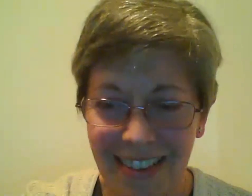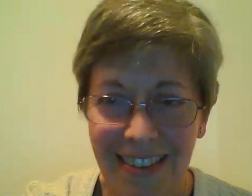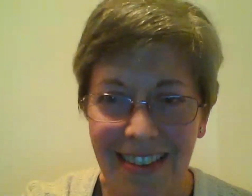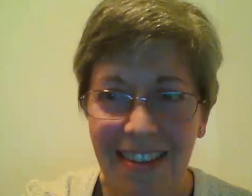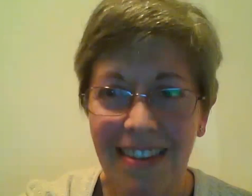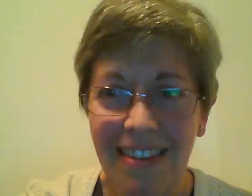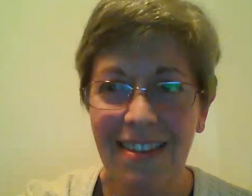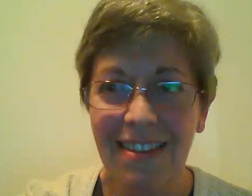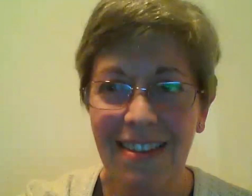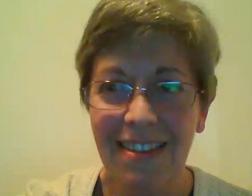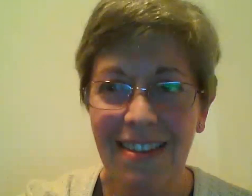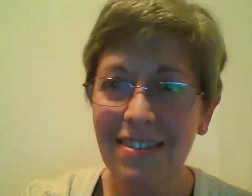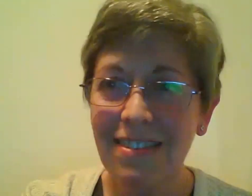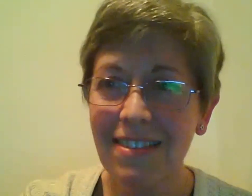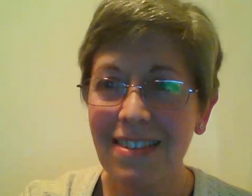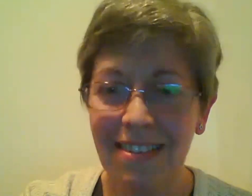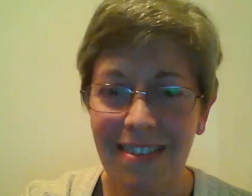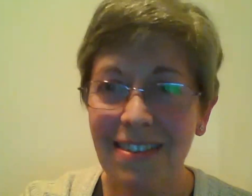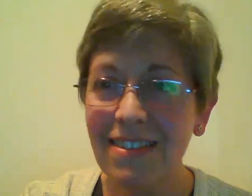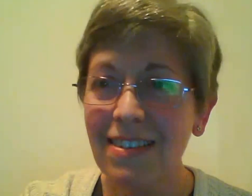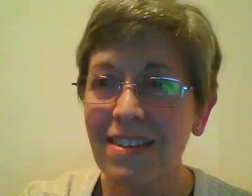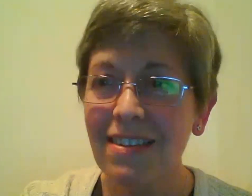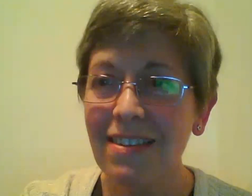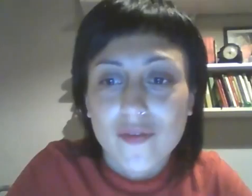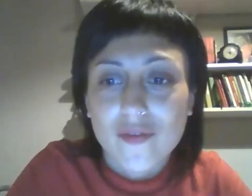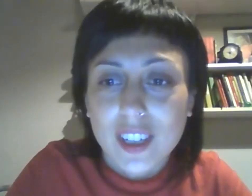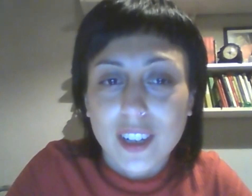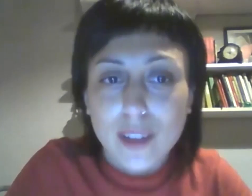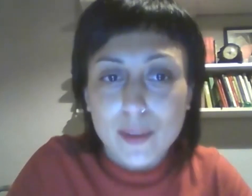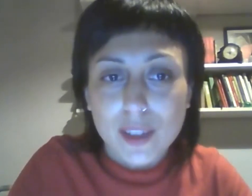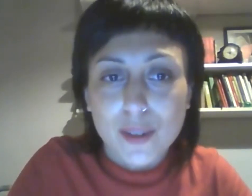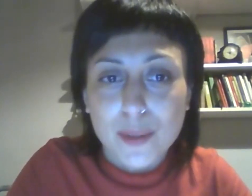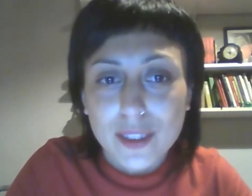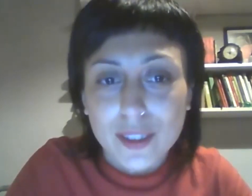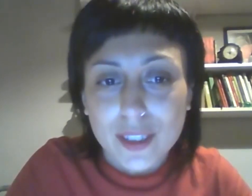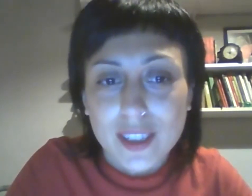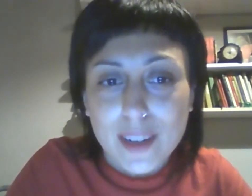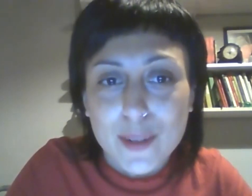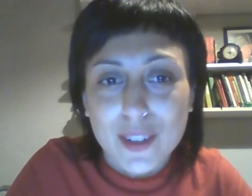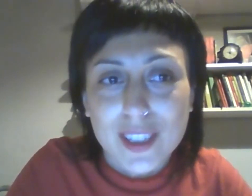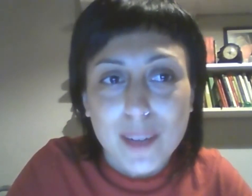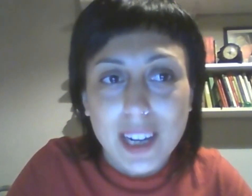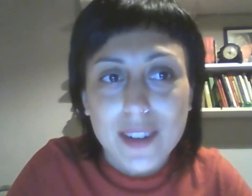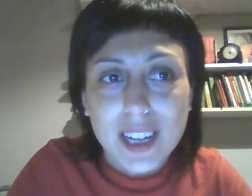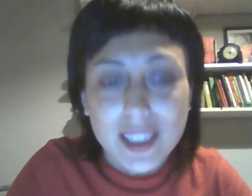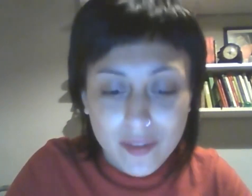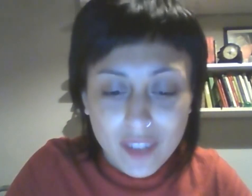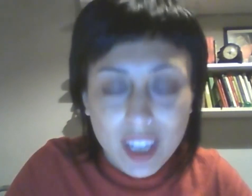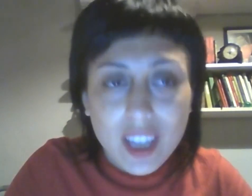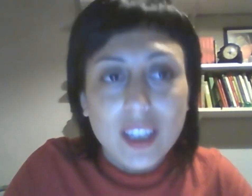bueno muchas gracias Patricia recordamos a Norberto y cerramos con esas palabras quiero